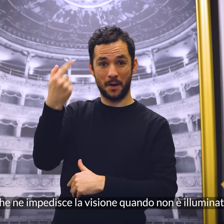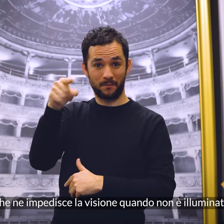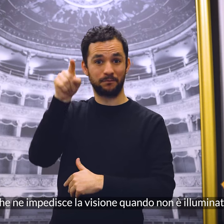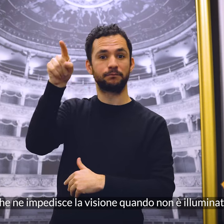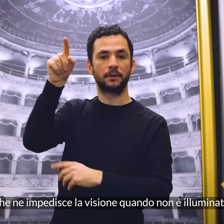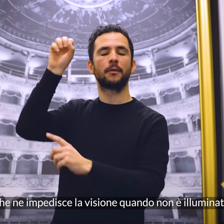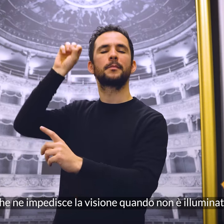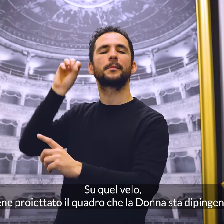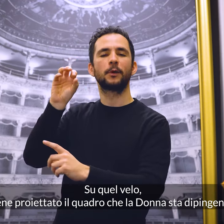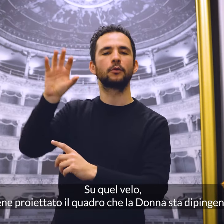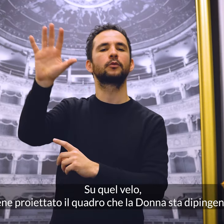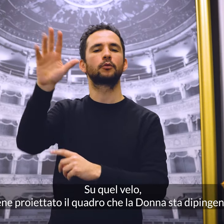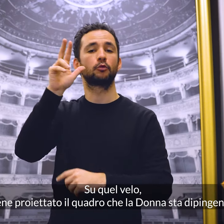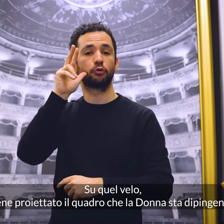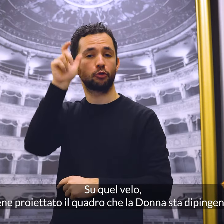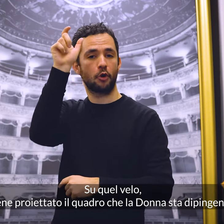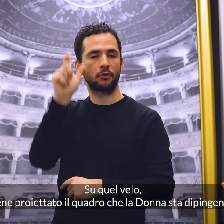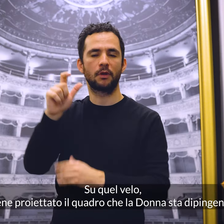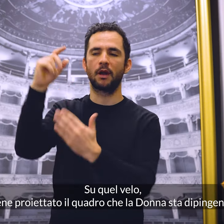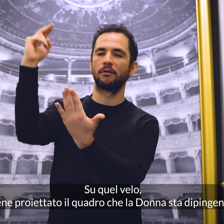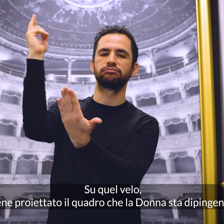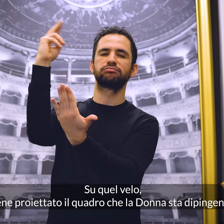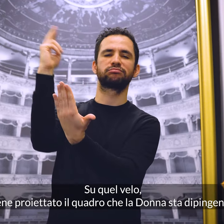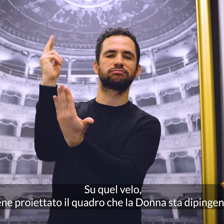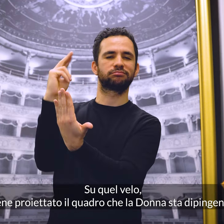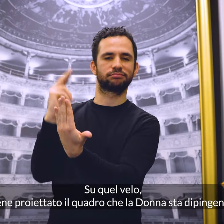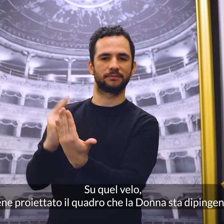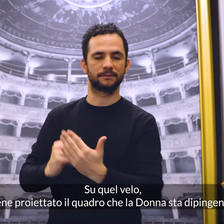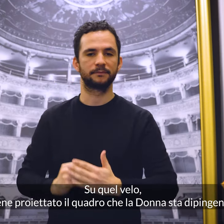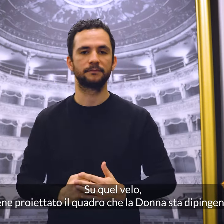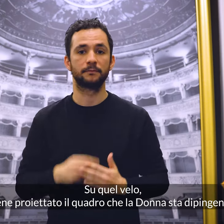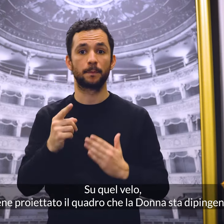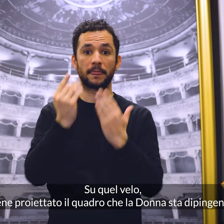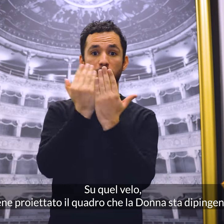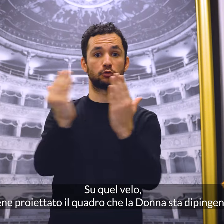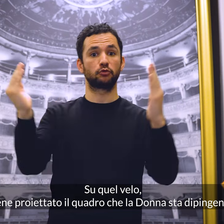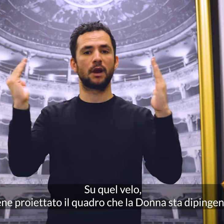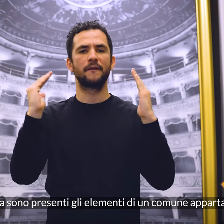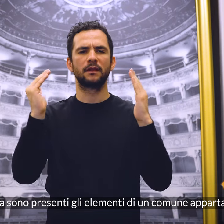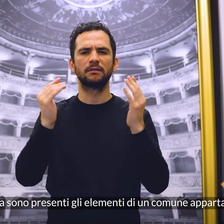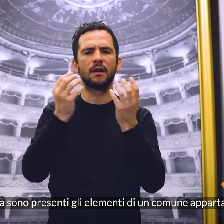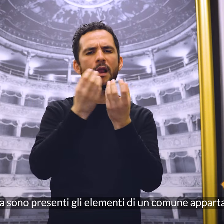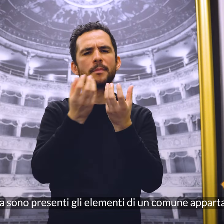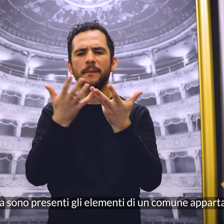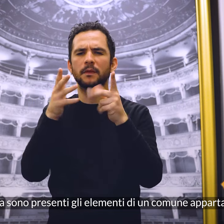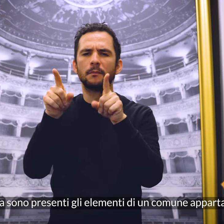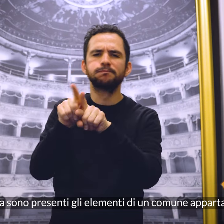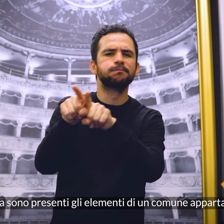illuminata. Su quel velo viene proiettato il quadro che la donna sta dipingendo. In scena sono presenti gli